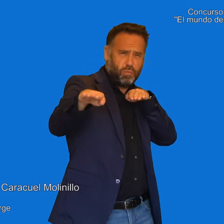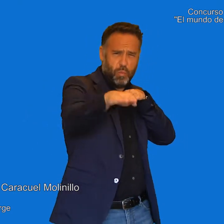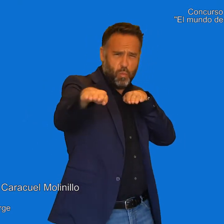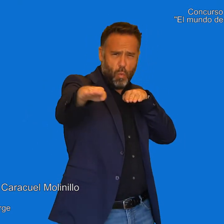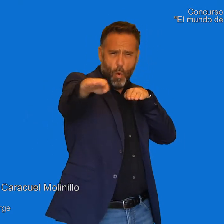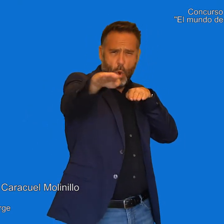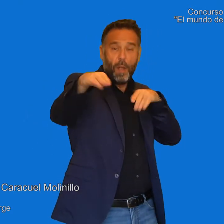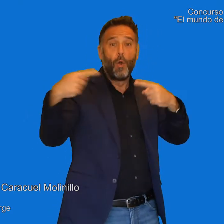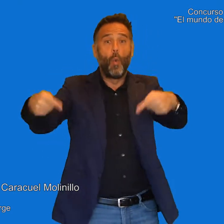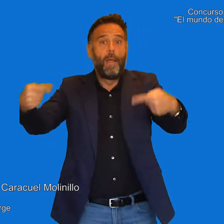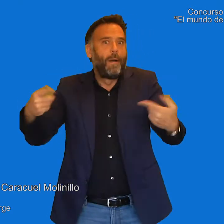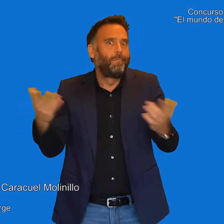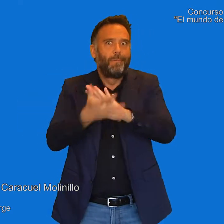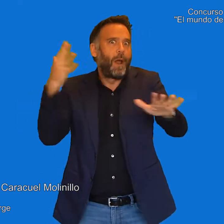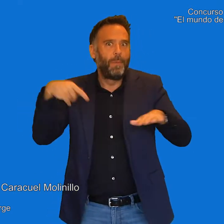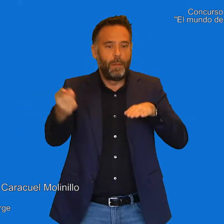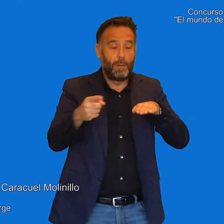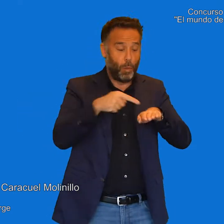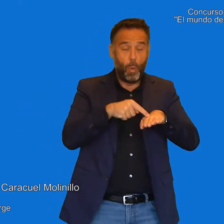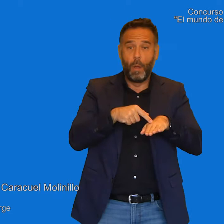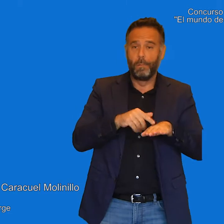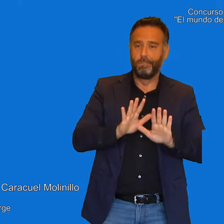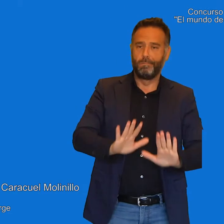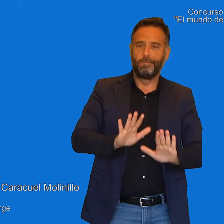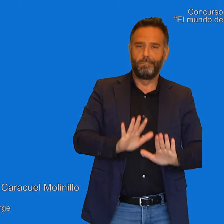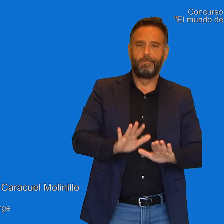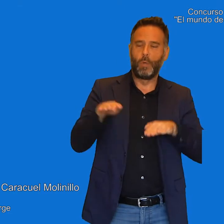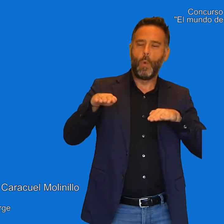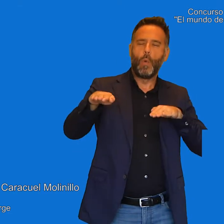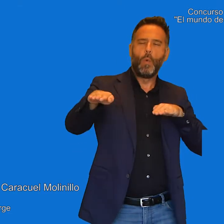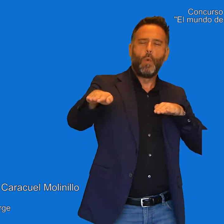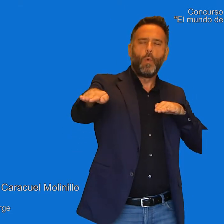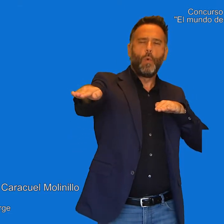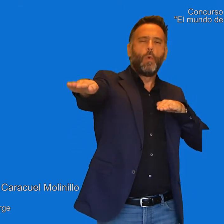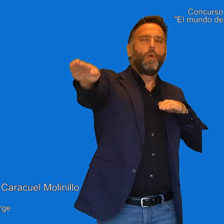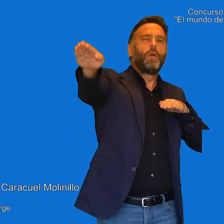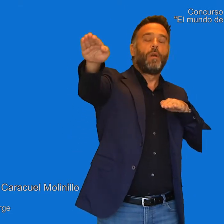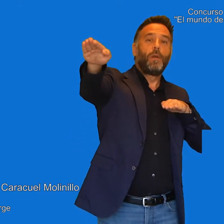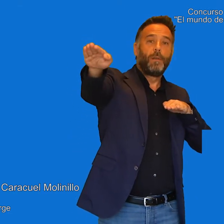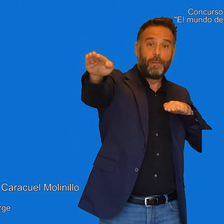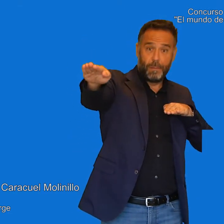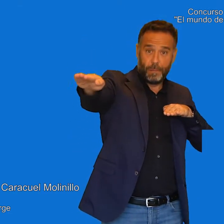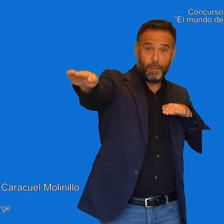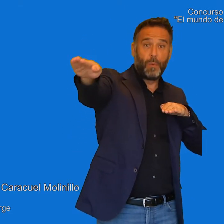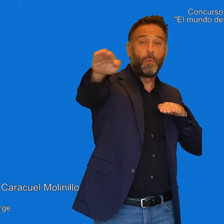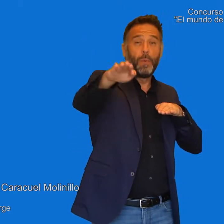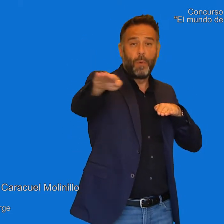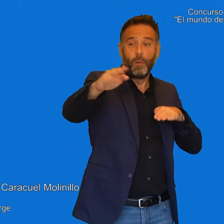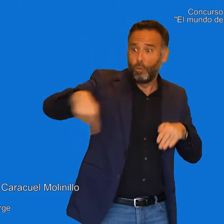La tortuga Jorge todavía no había salido corriendo cuando la tortuga con ruedas salió disparada. Todo el